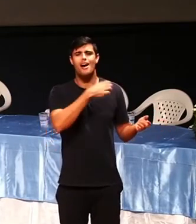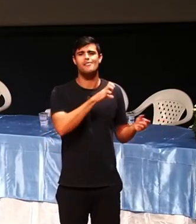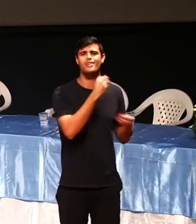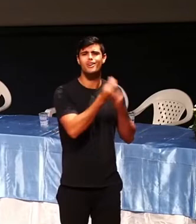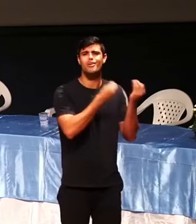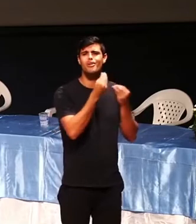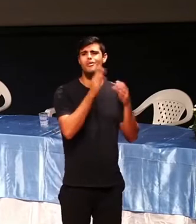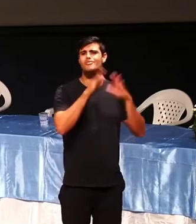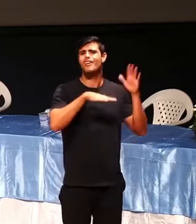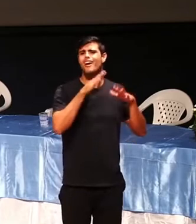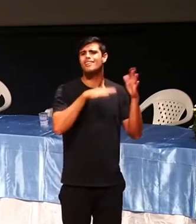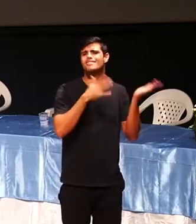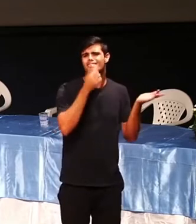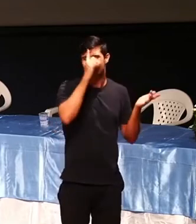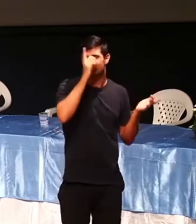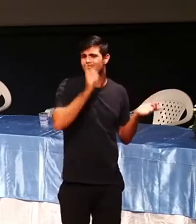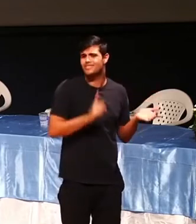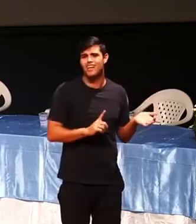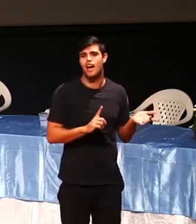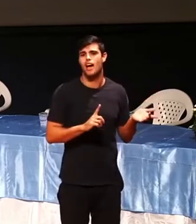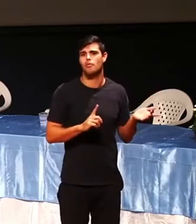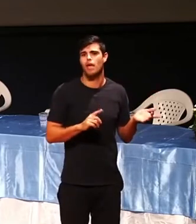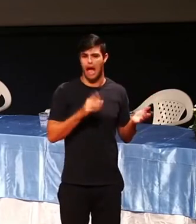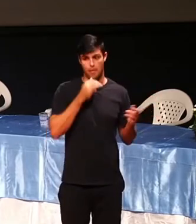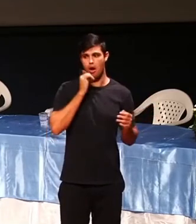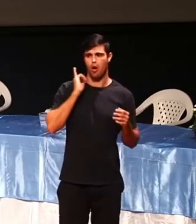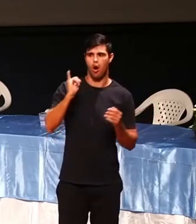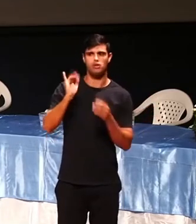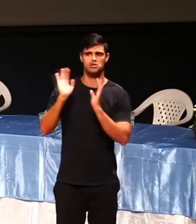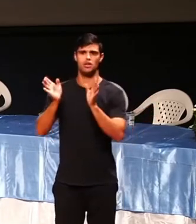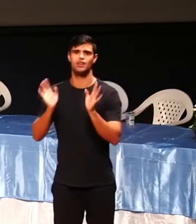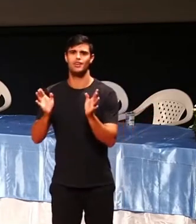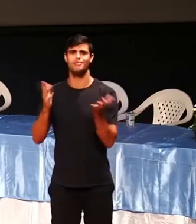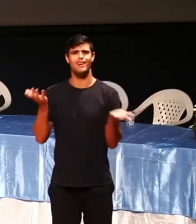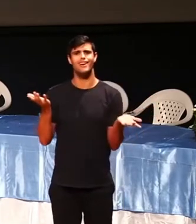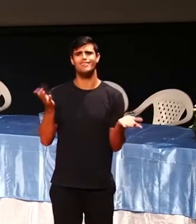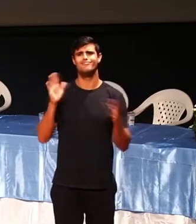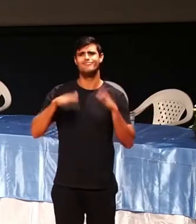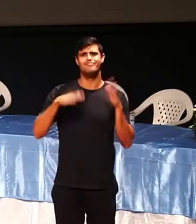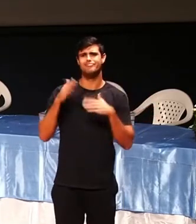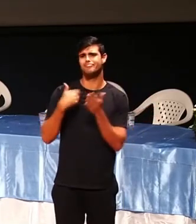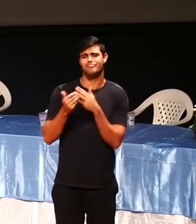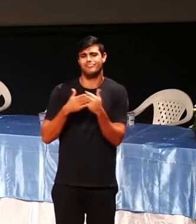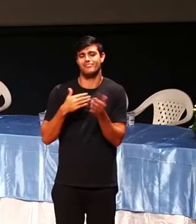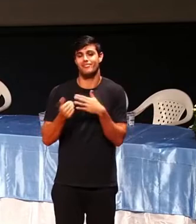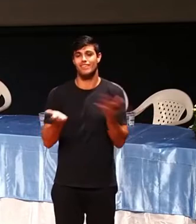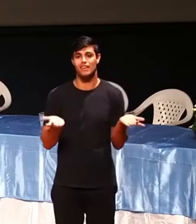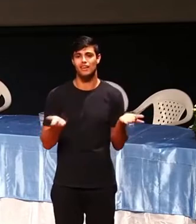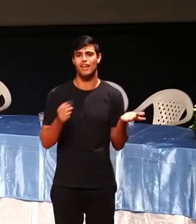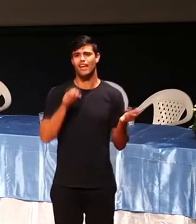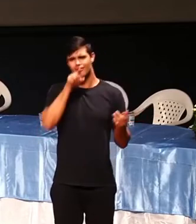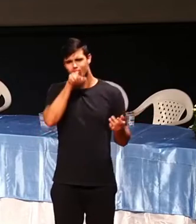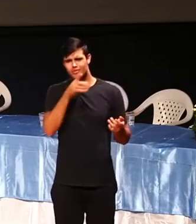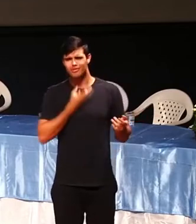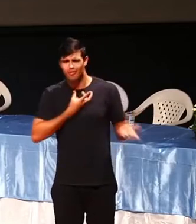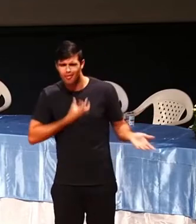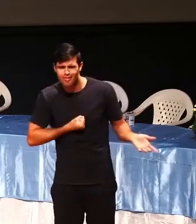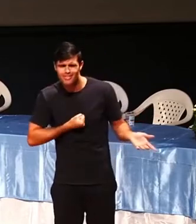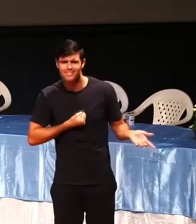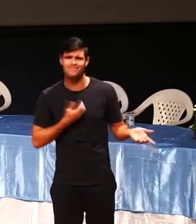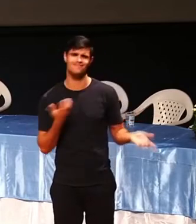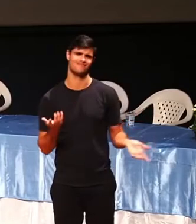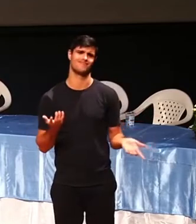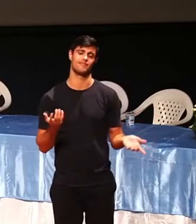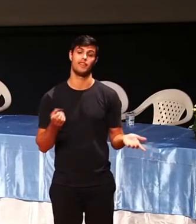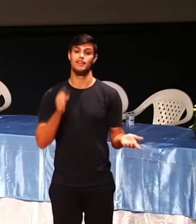E ela está... Vai ficar a mesma coisa. Se ela não quiser evoluir, vai ficar naquele mesmo estágio. Sem passar de ano. Na oitava série.